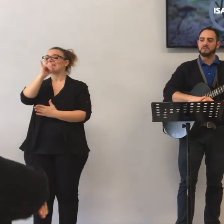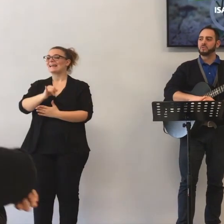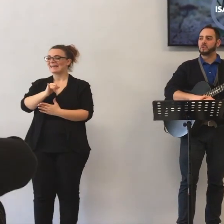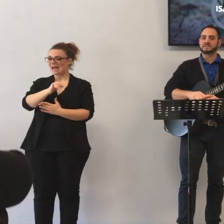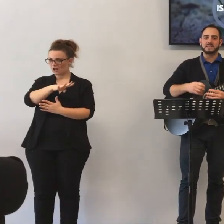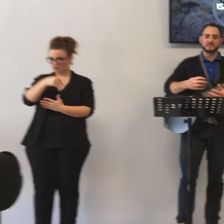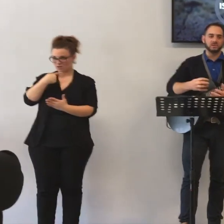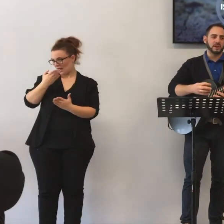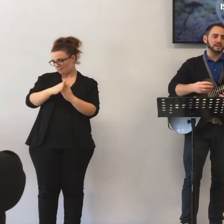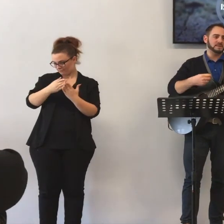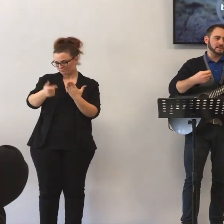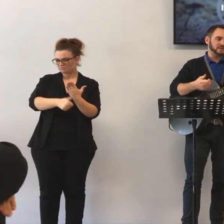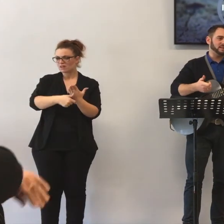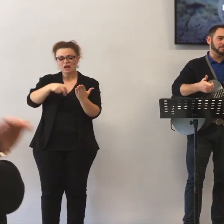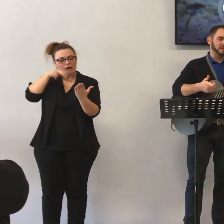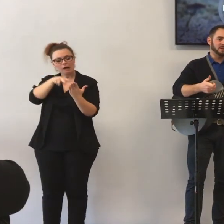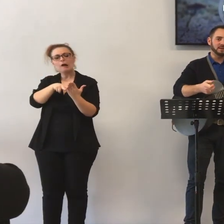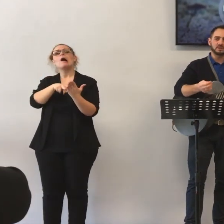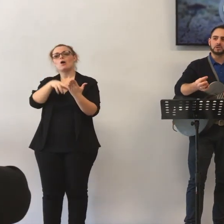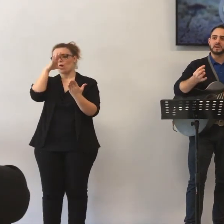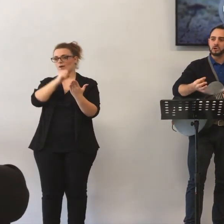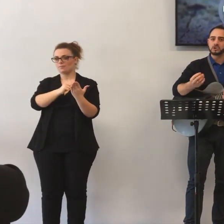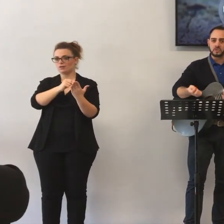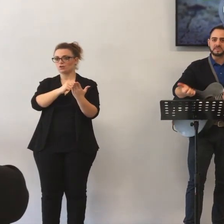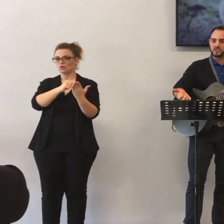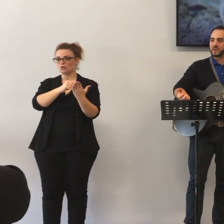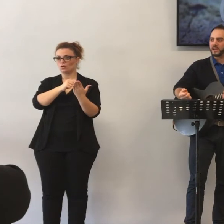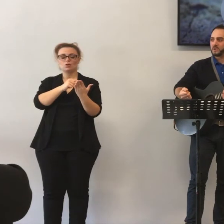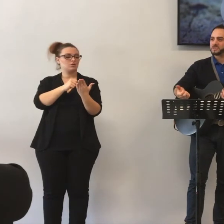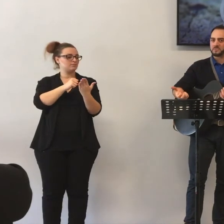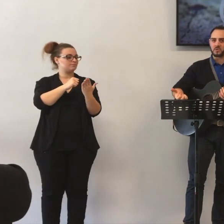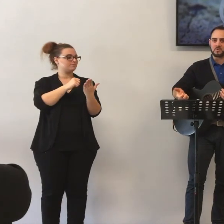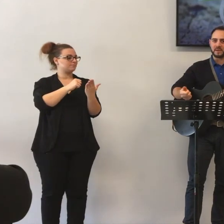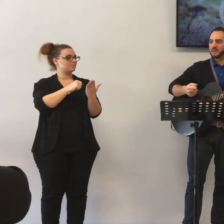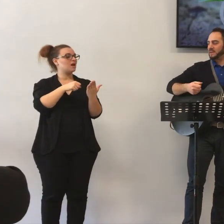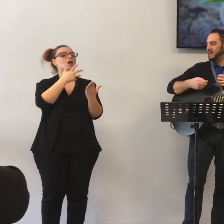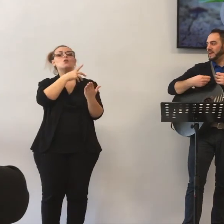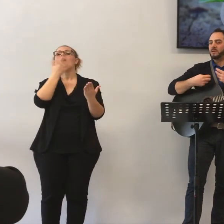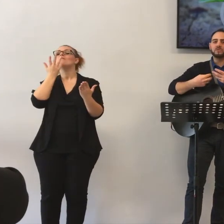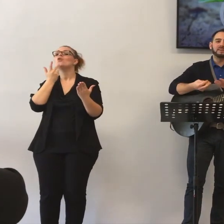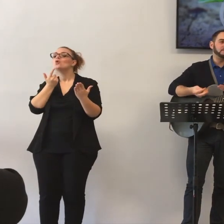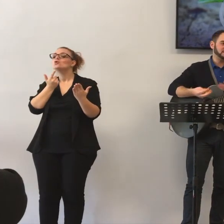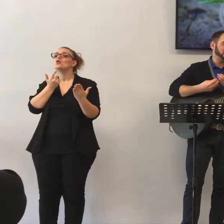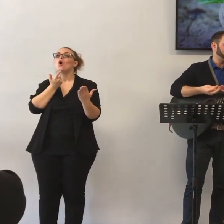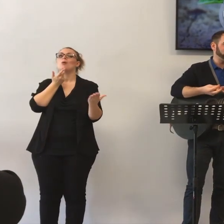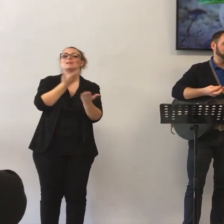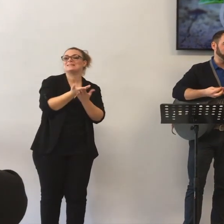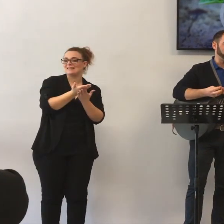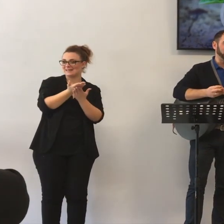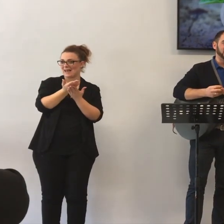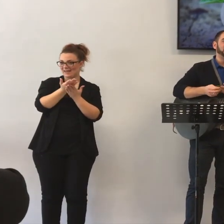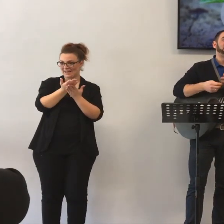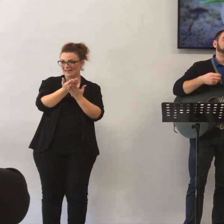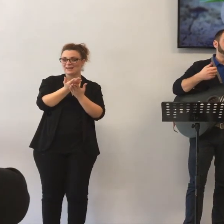fu come se il Signore si presentava a me, dicendo che io sono il Signore, questo è il mio nome. E lui voleva presentarsi